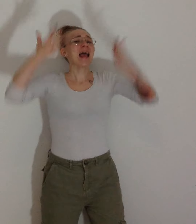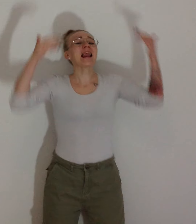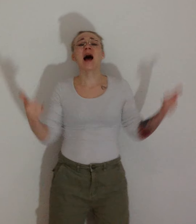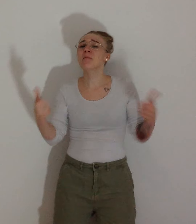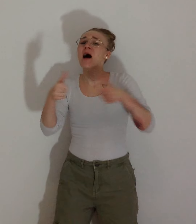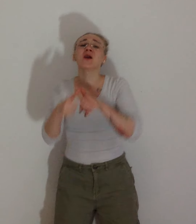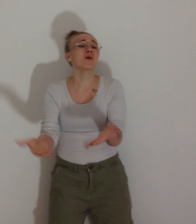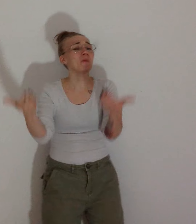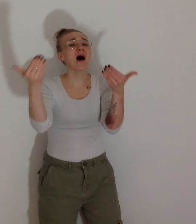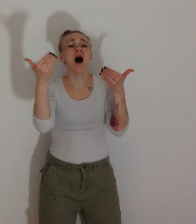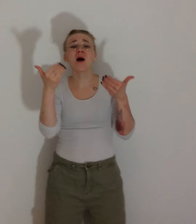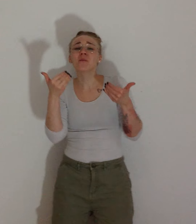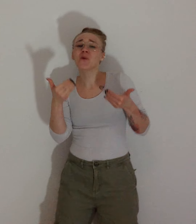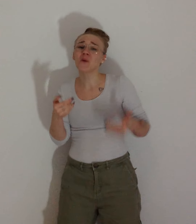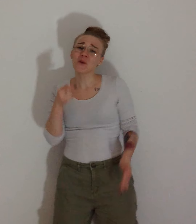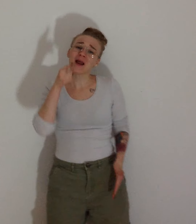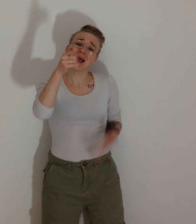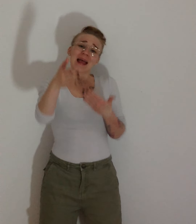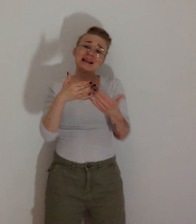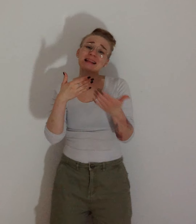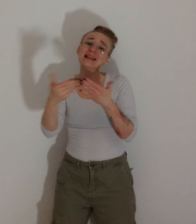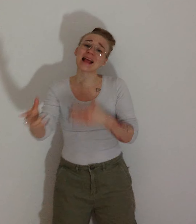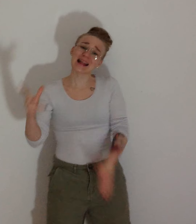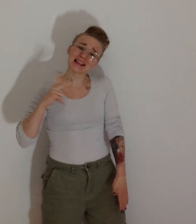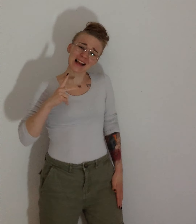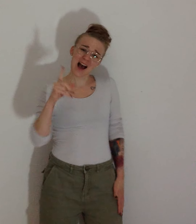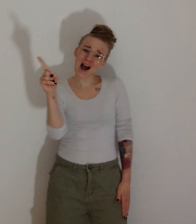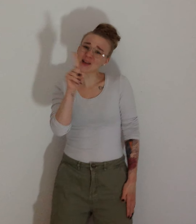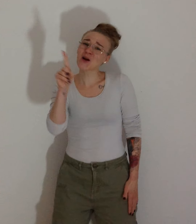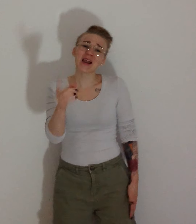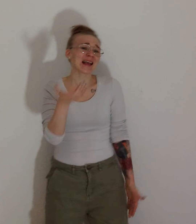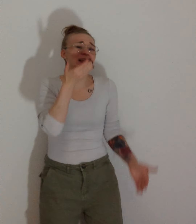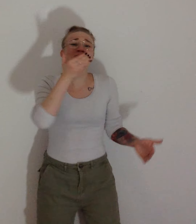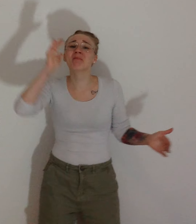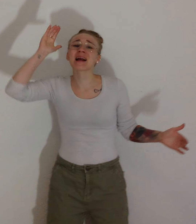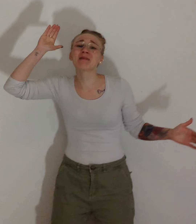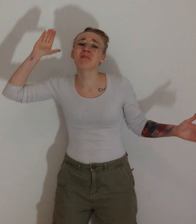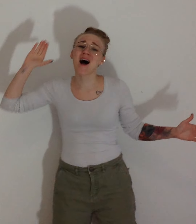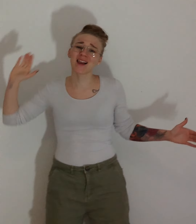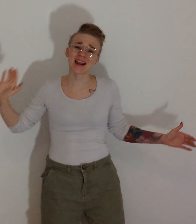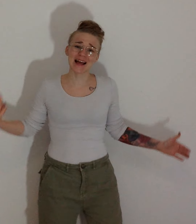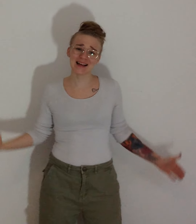Elämä luvaa mulle, että teet ilaa jo vaikin varmaalle.